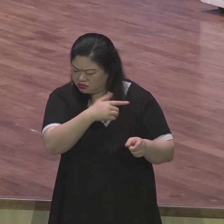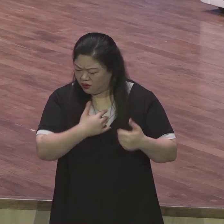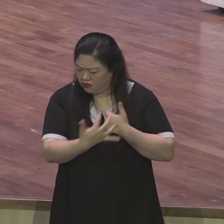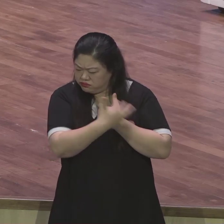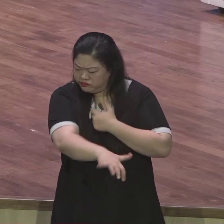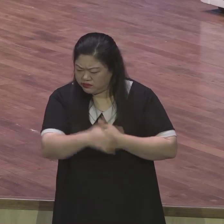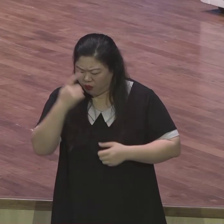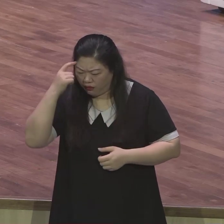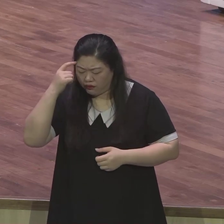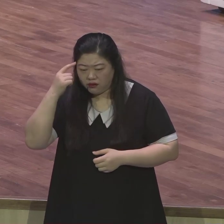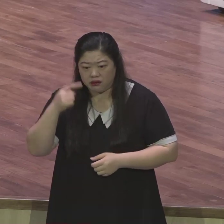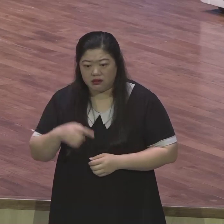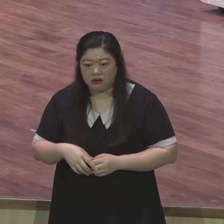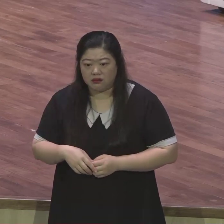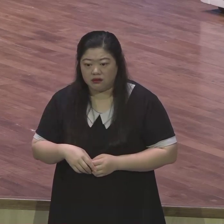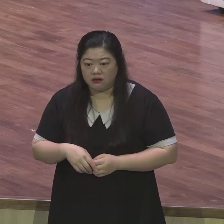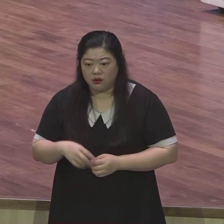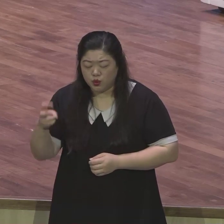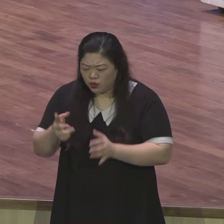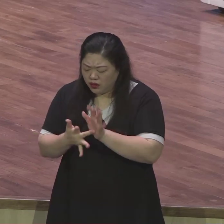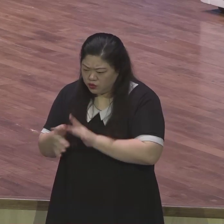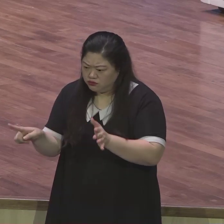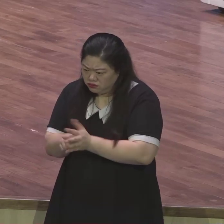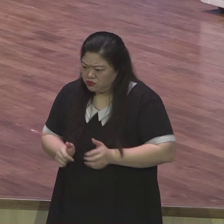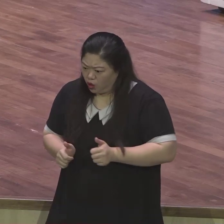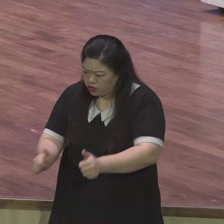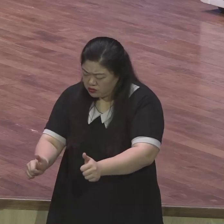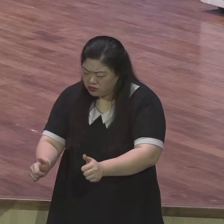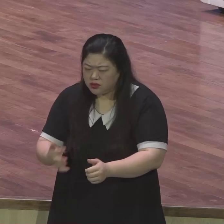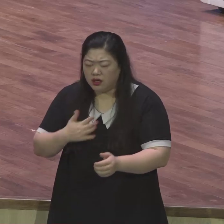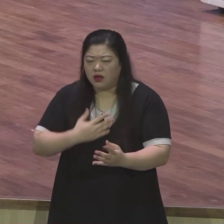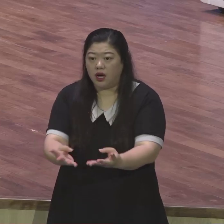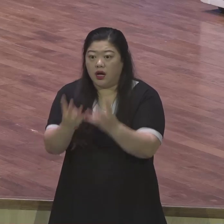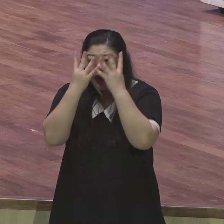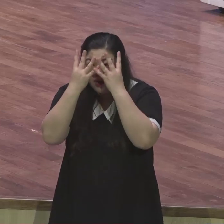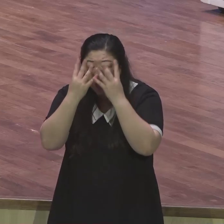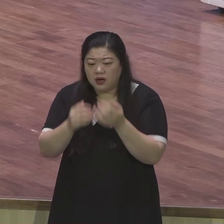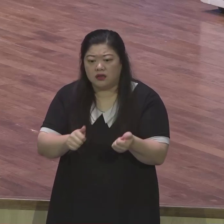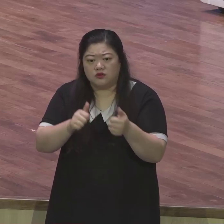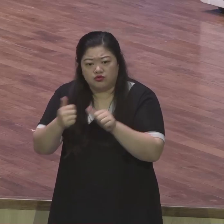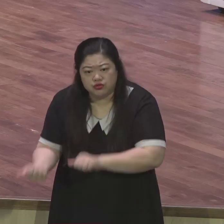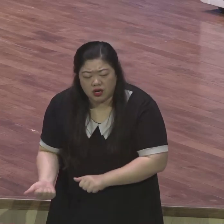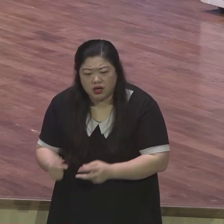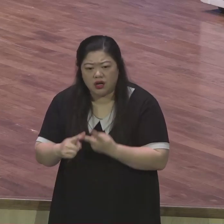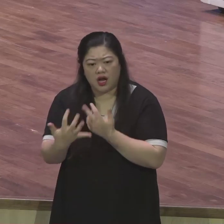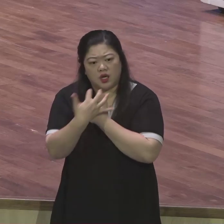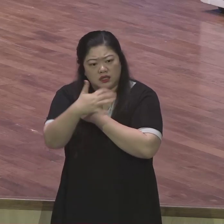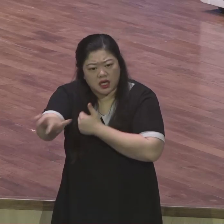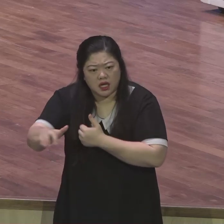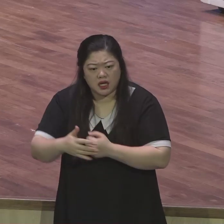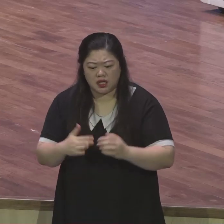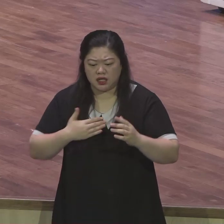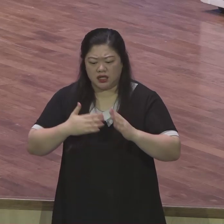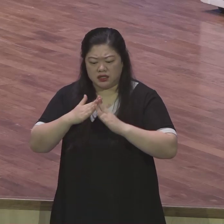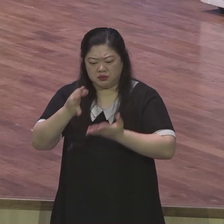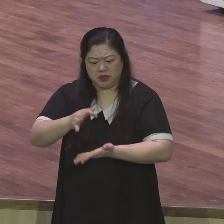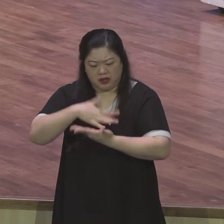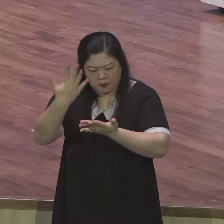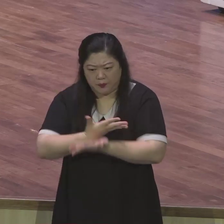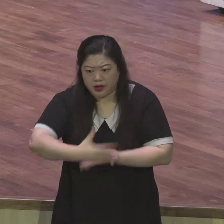심지어 감옥에 갇히고 죽음을 맞이하는 일을 한 번이 아닌 계속해서 당하고 있었습니다 우리도 이런 일을 당할 수